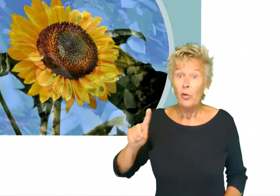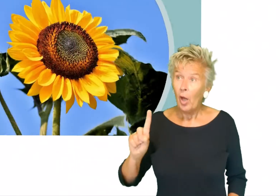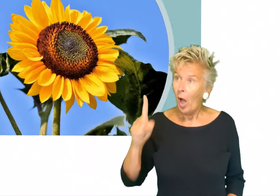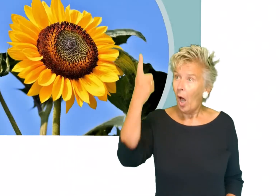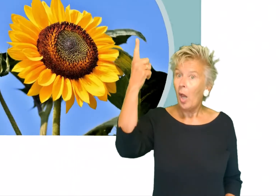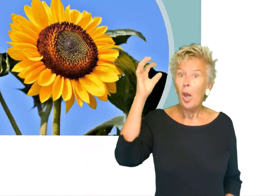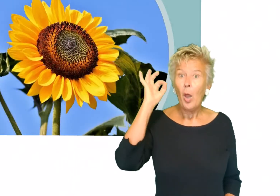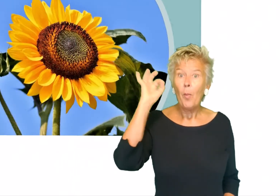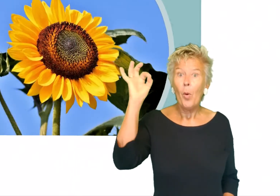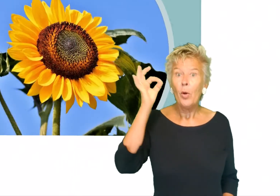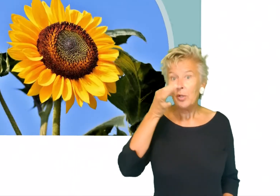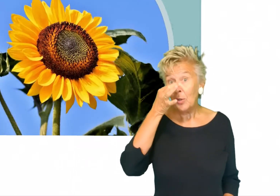De allermooiste.